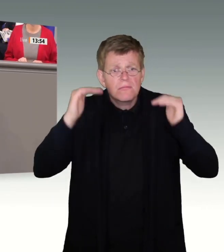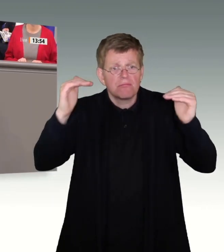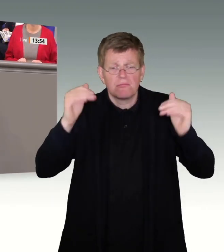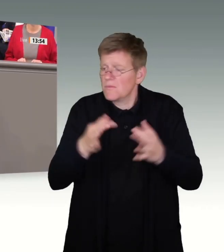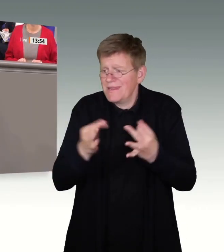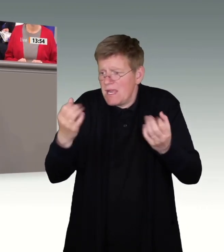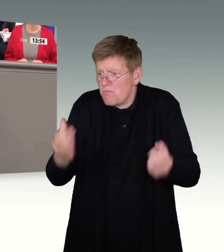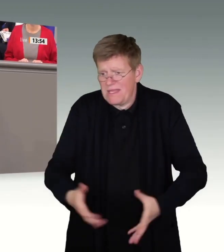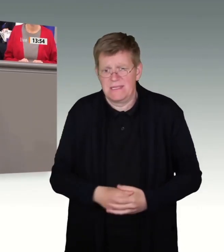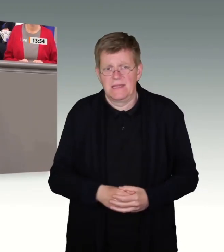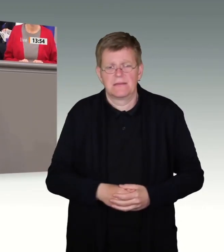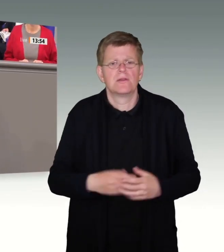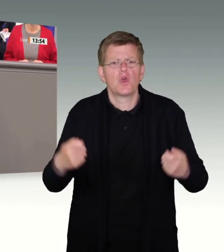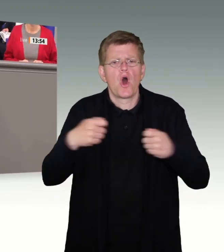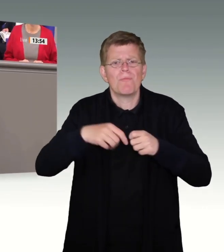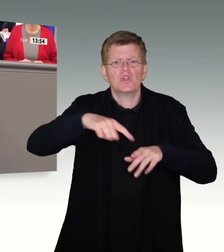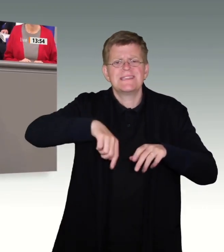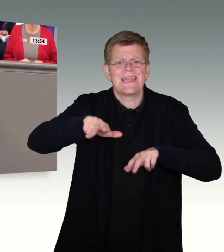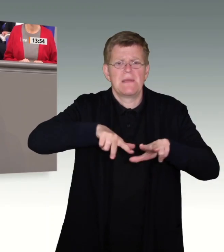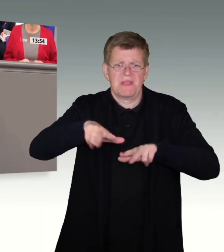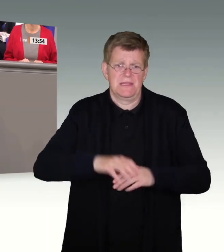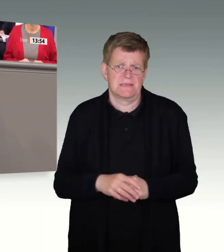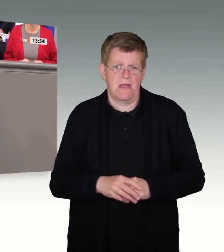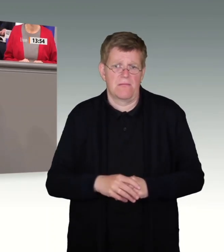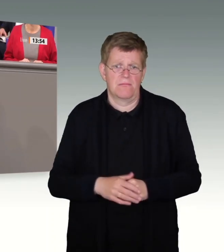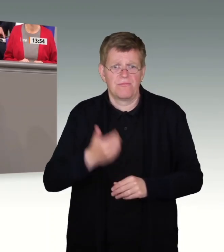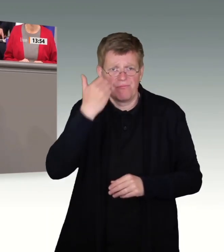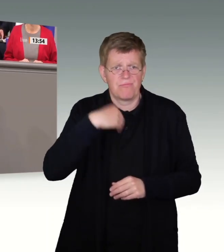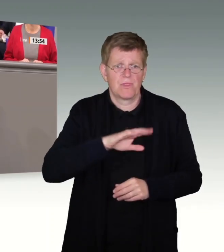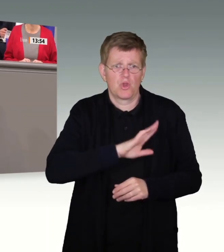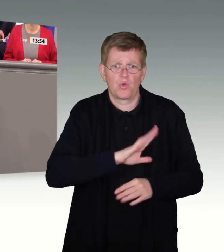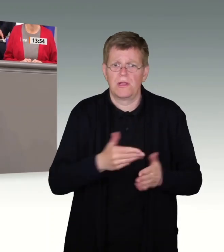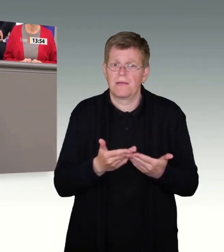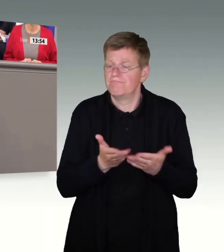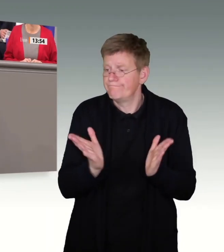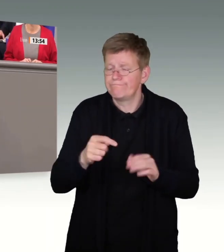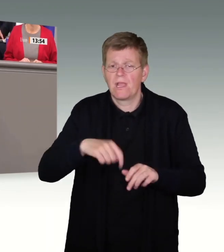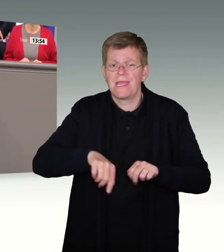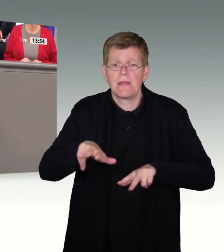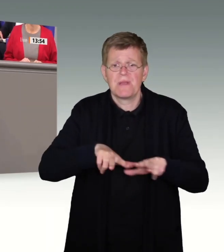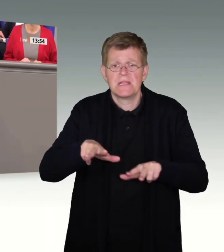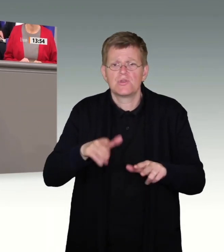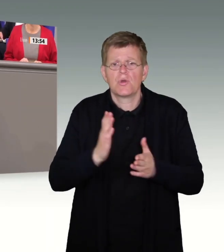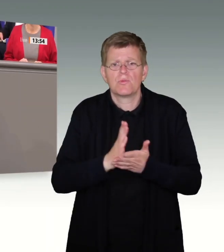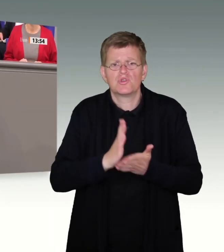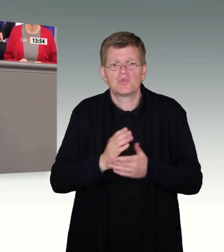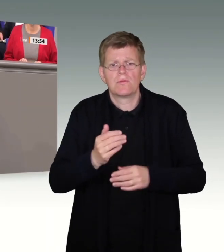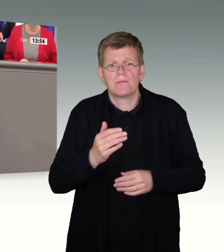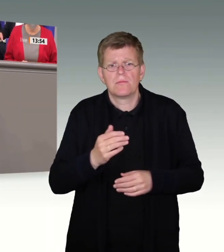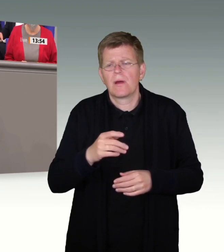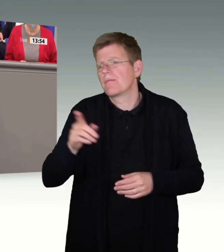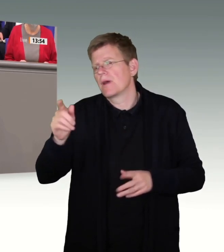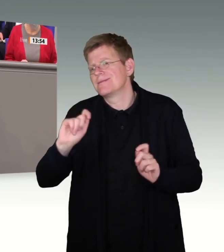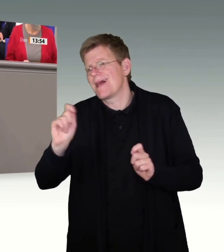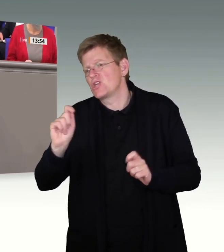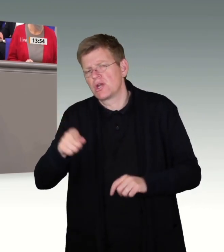passiert von der Bundesinnenministerin. Liebe Kolleginnen und Kollegen, der Fokus hat im Innenministerium einmal angefragt, was